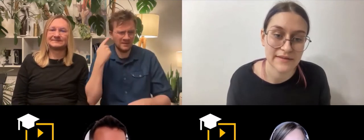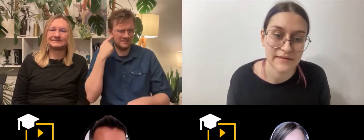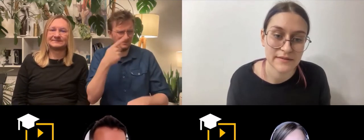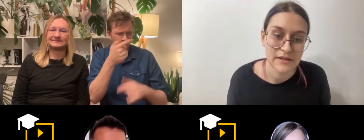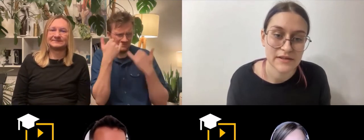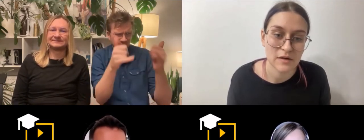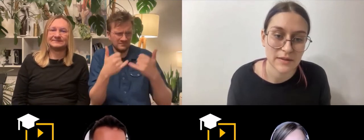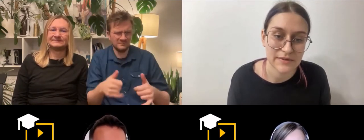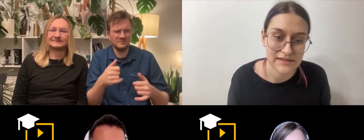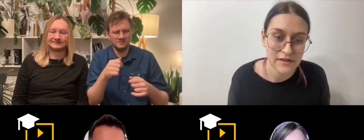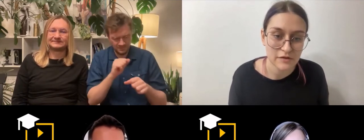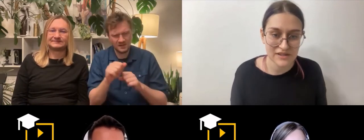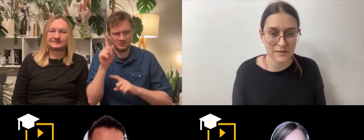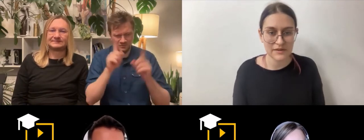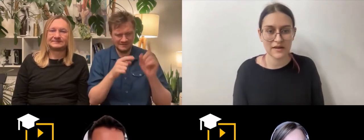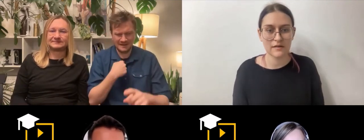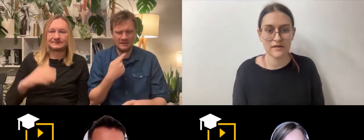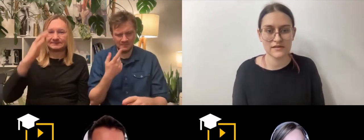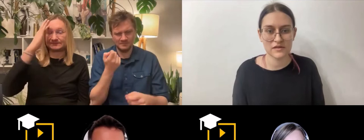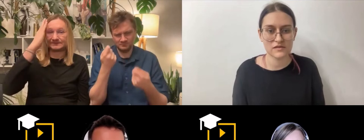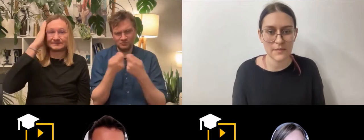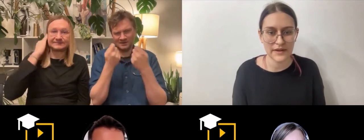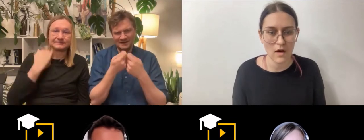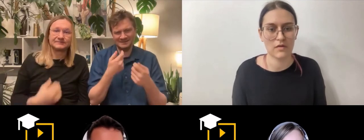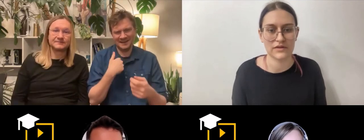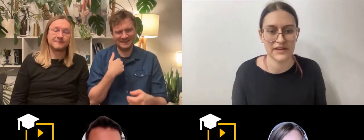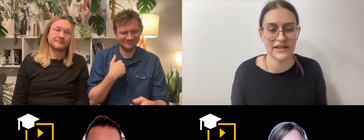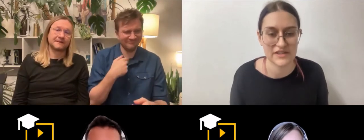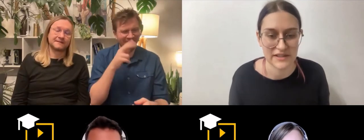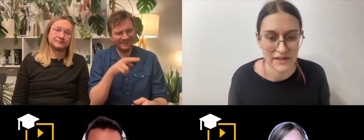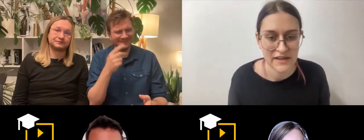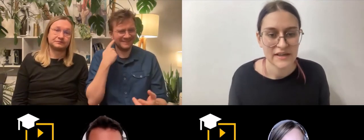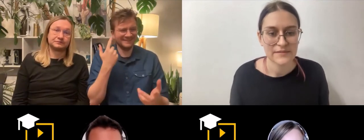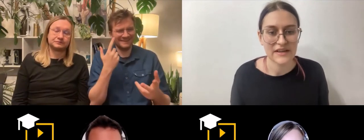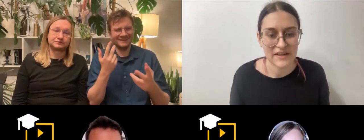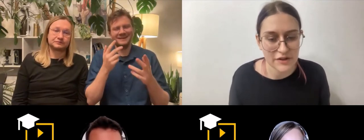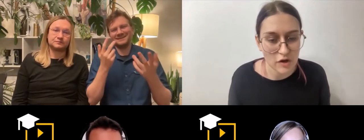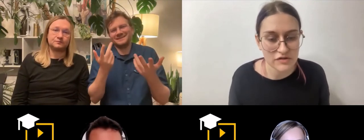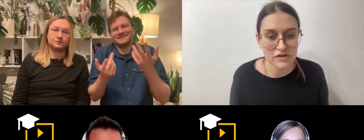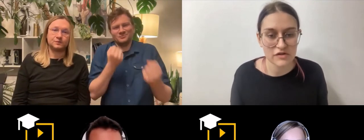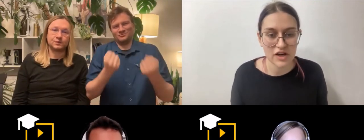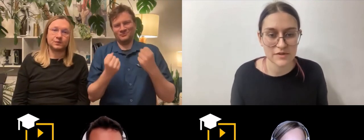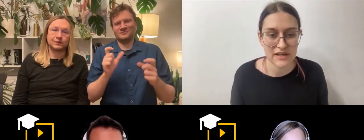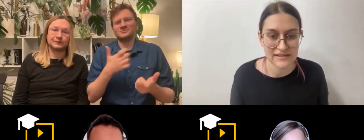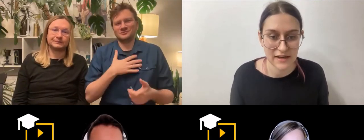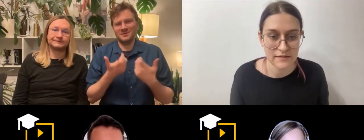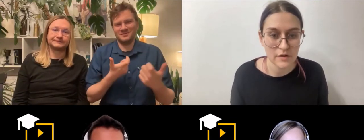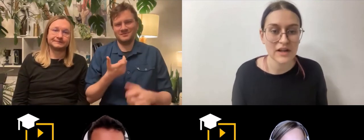i są napisy, to czasami tak coś złapię tak, o kurde, inaczej. I to trochę przeszkadza, no ale